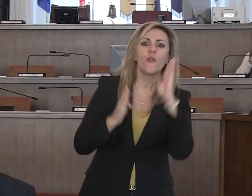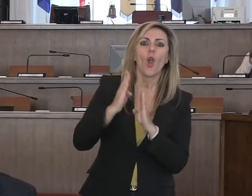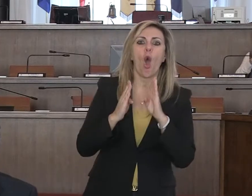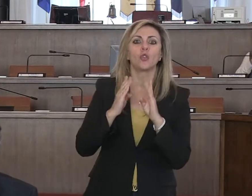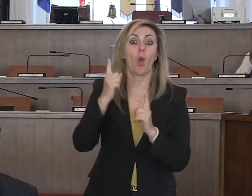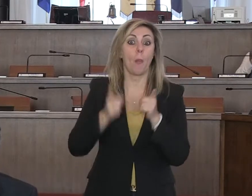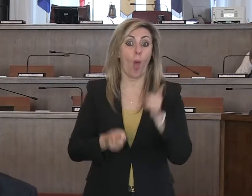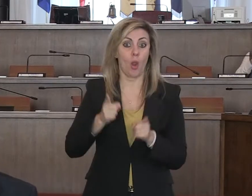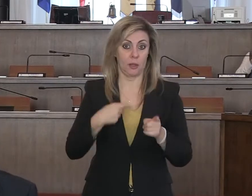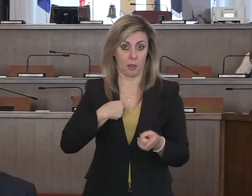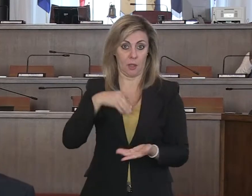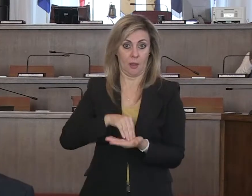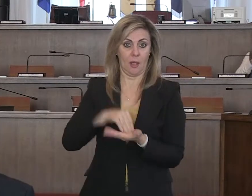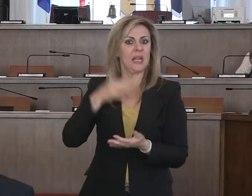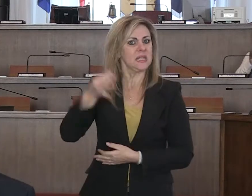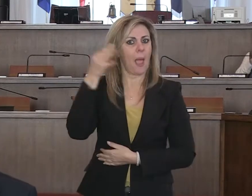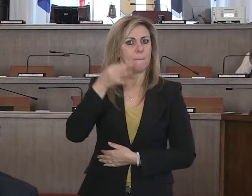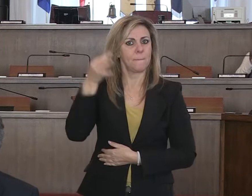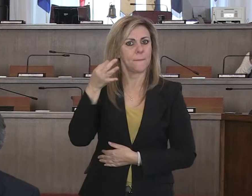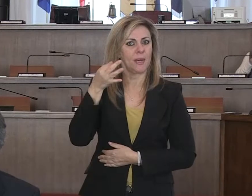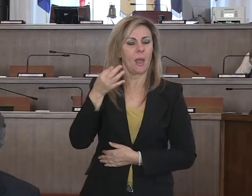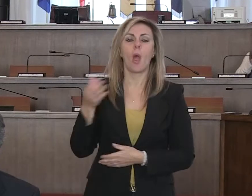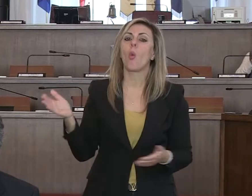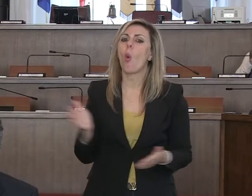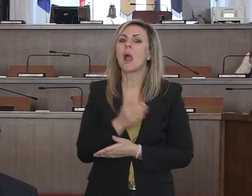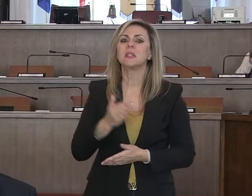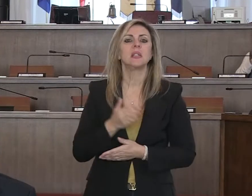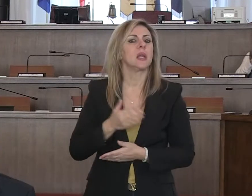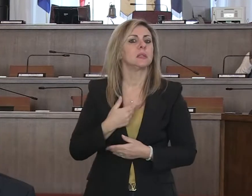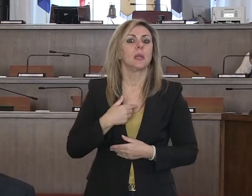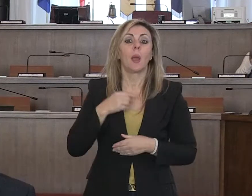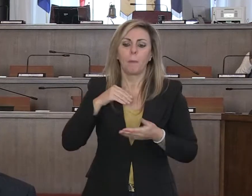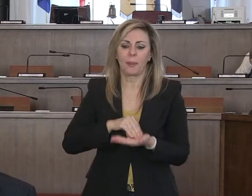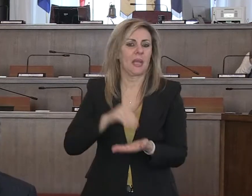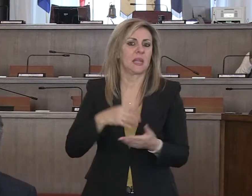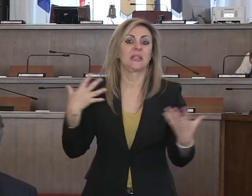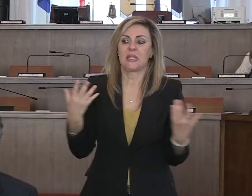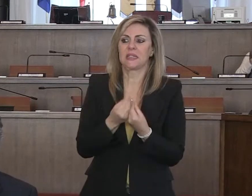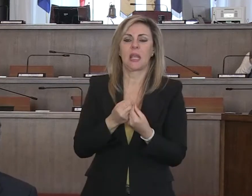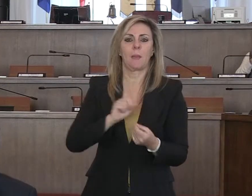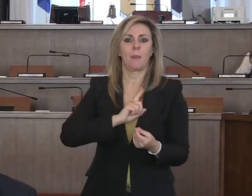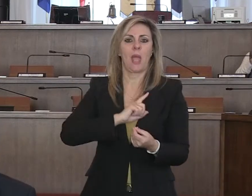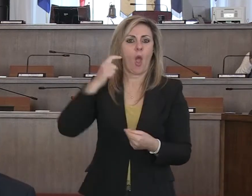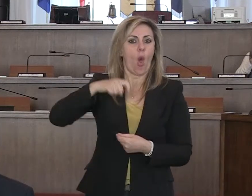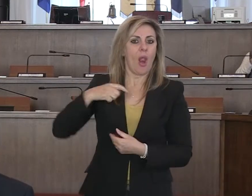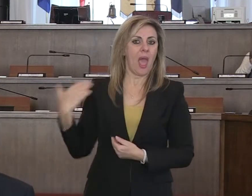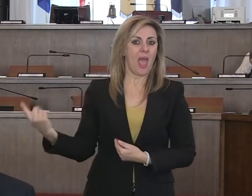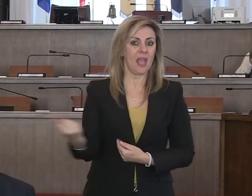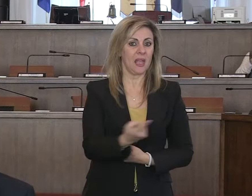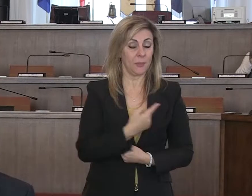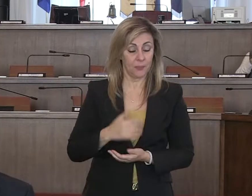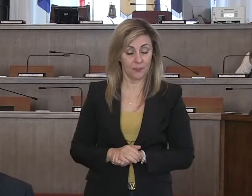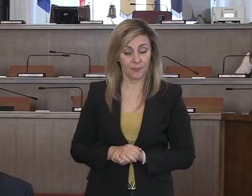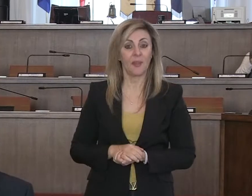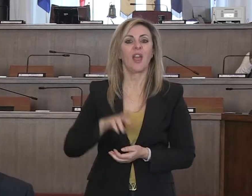quasi sempre, tutte le volte che posso, o alternandomi o insieme